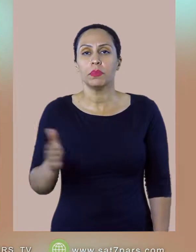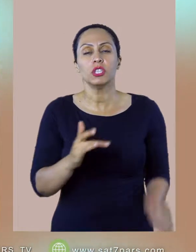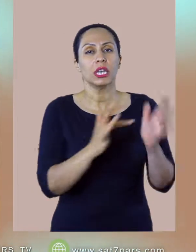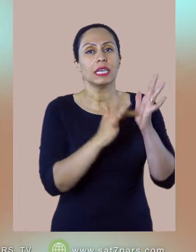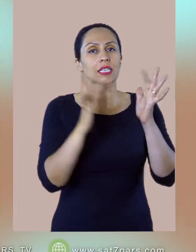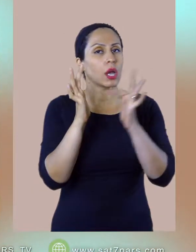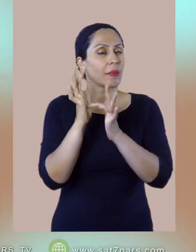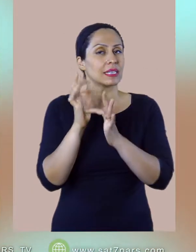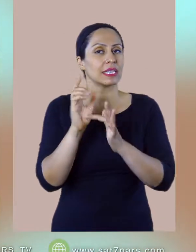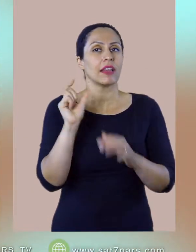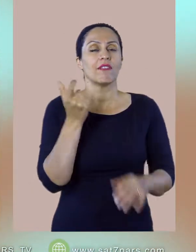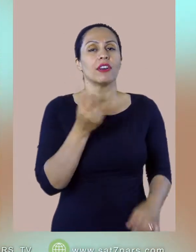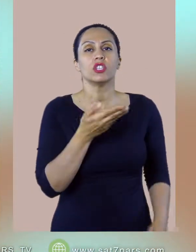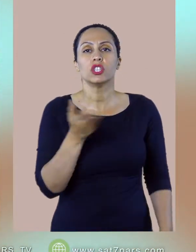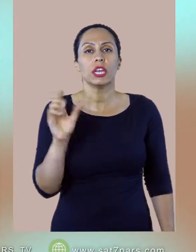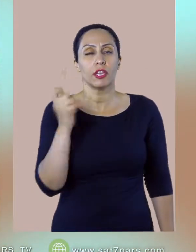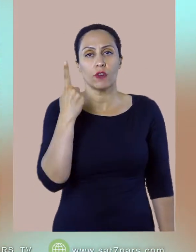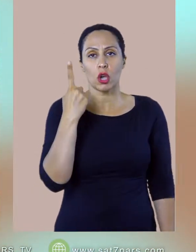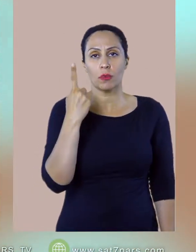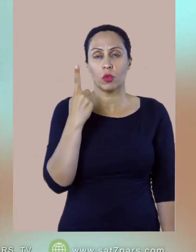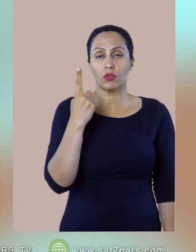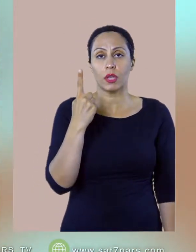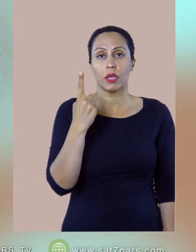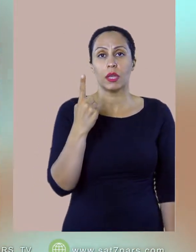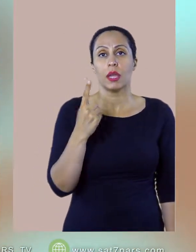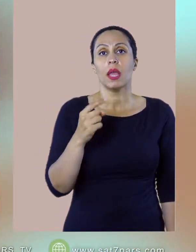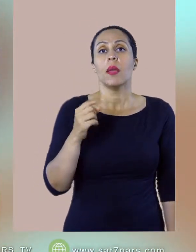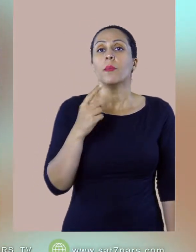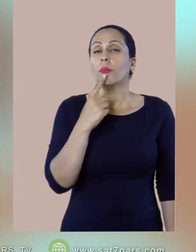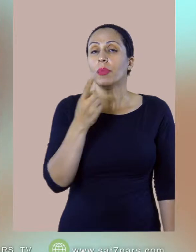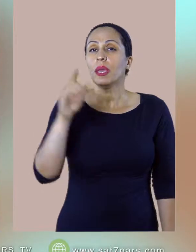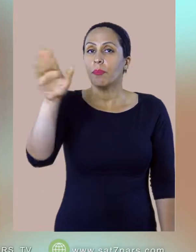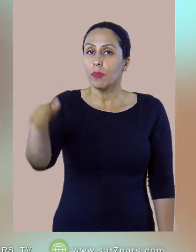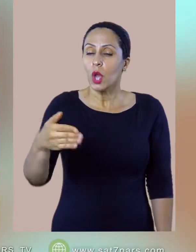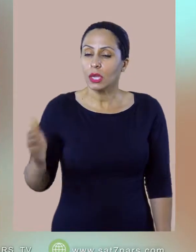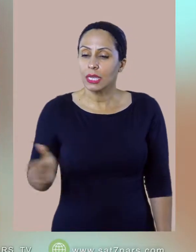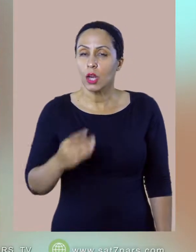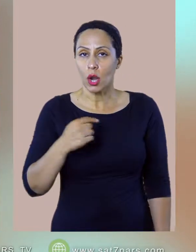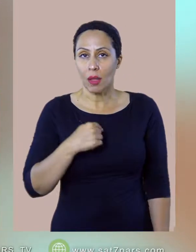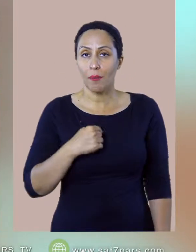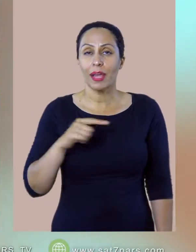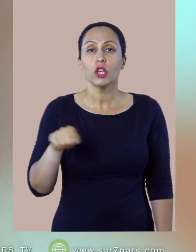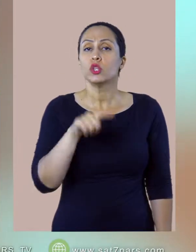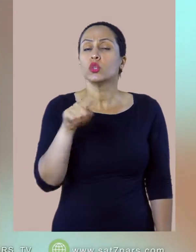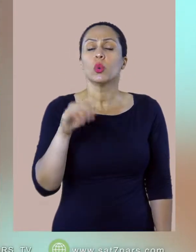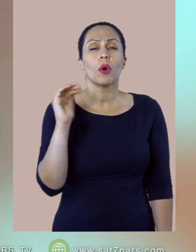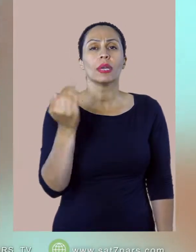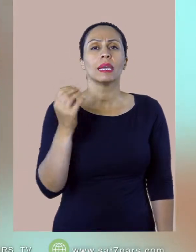چه اتفاق میاد وقتی میاد بیایید نزده من ای تمامی زحمت کشان و گران باران و این بار میتونه مسلمان